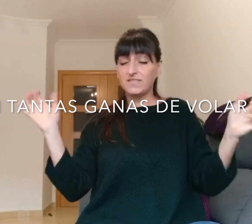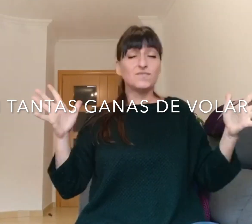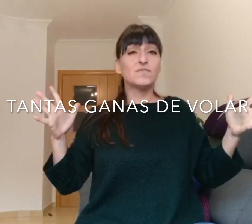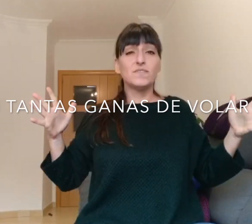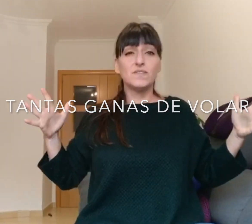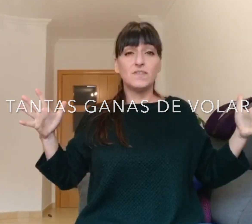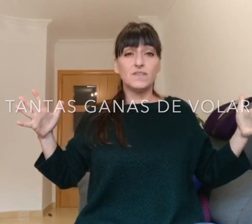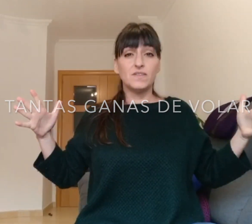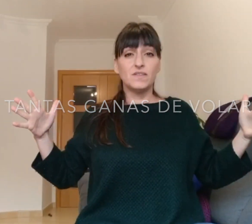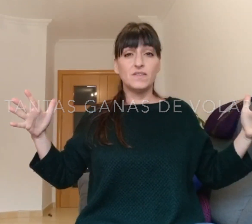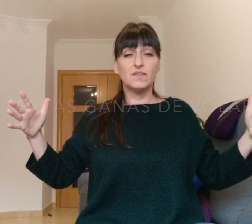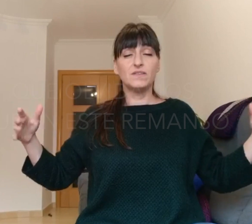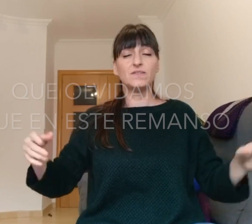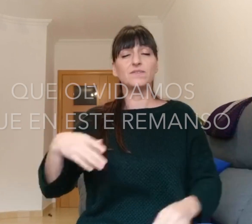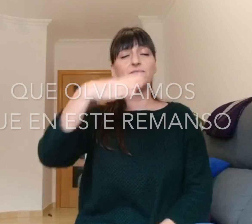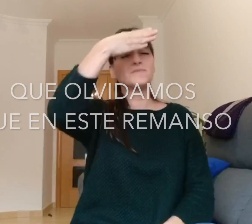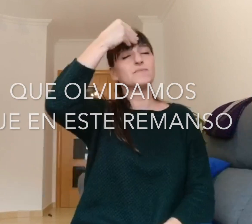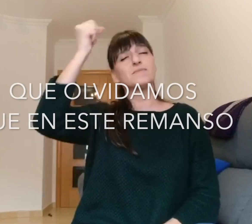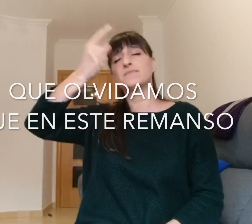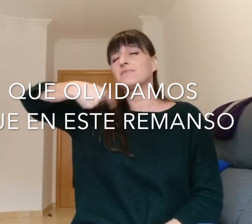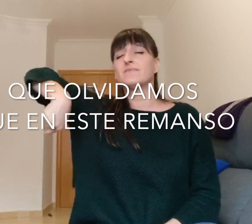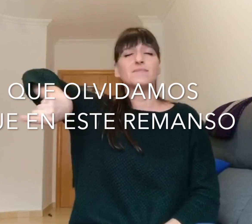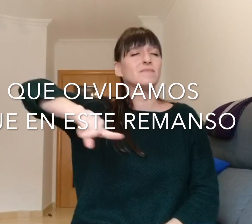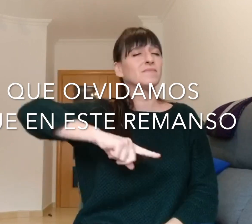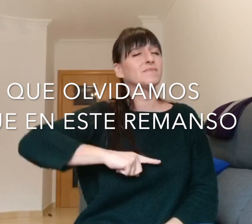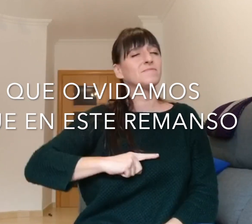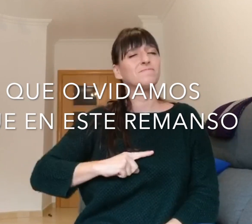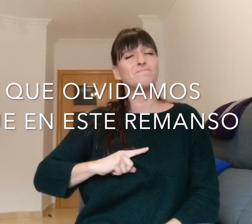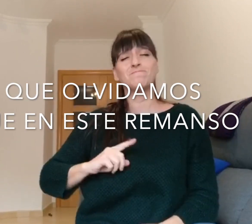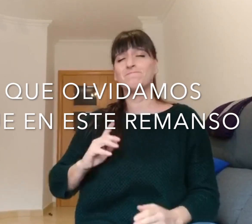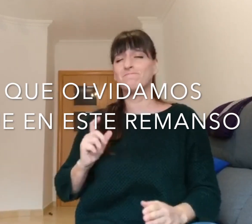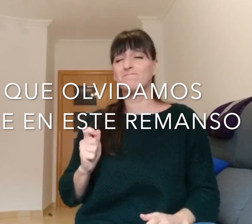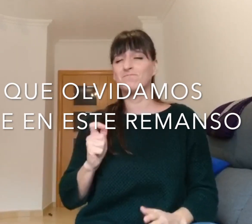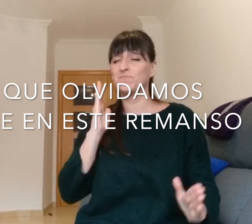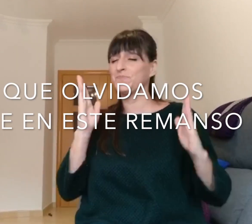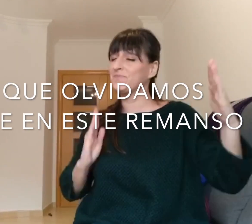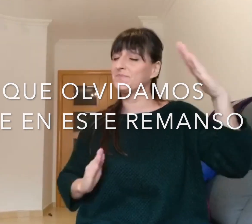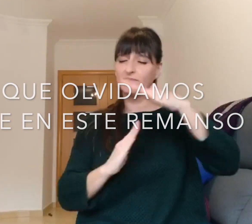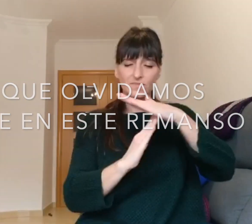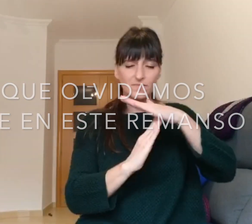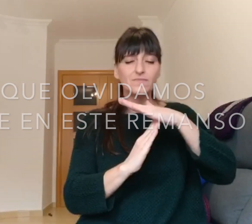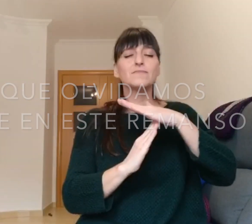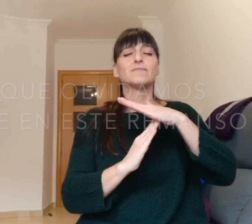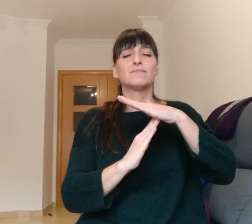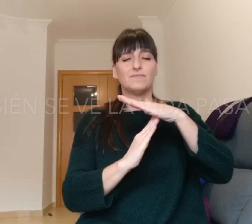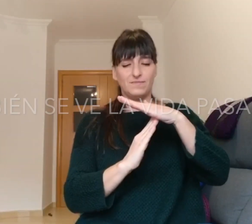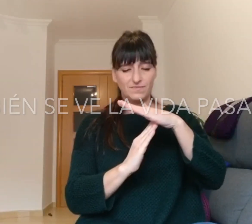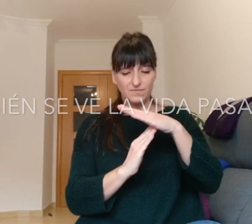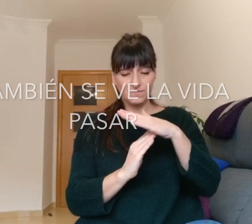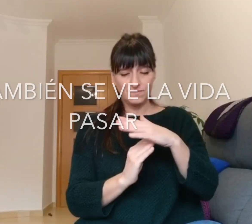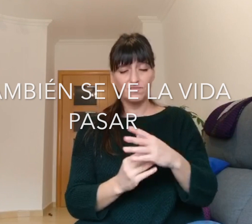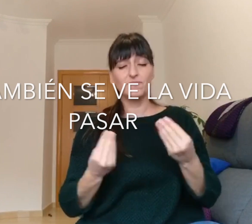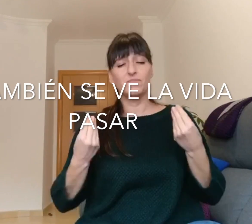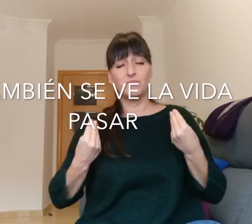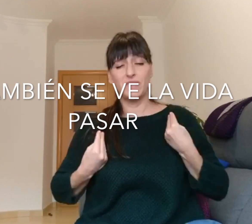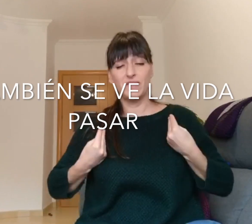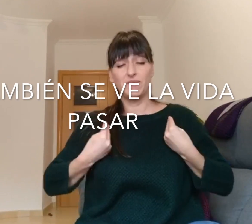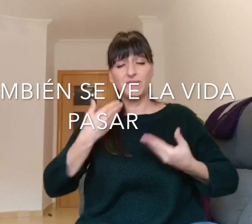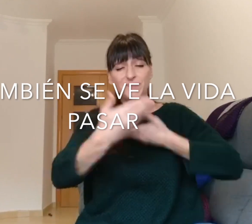volar Que olvidamos que en este remanso También se ve